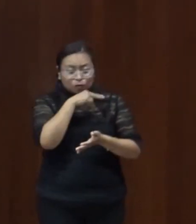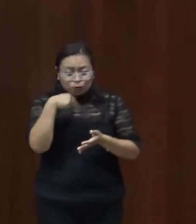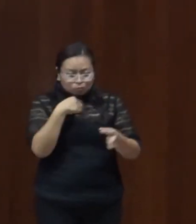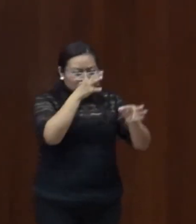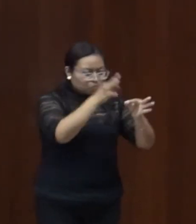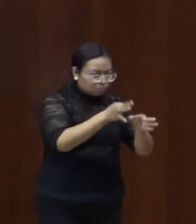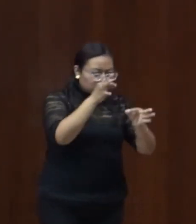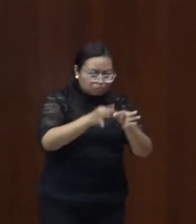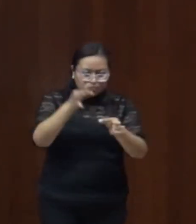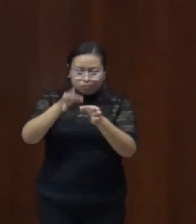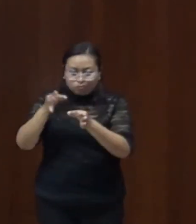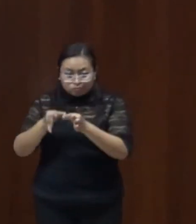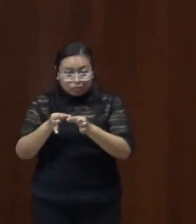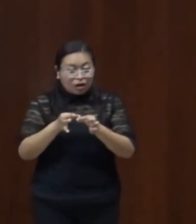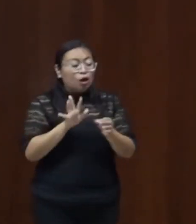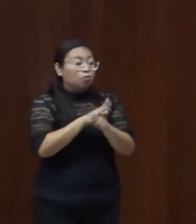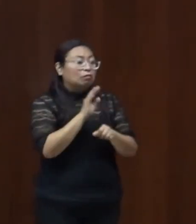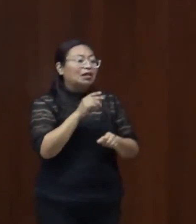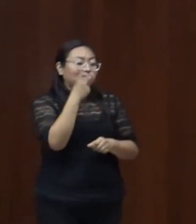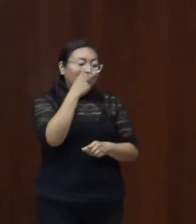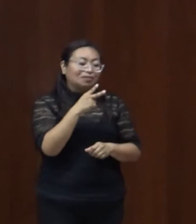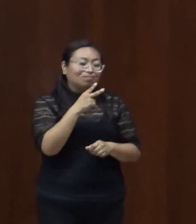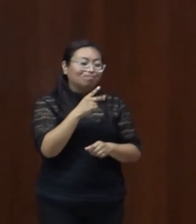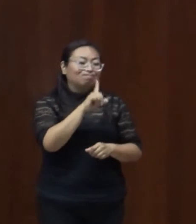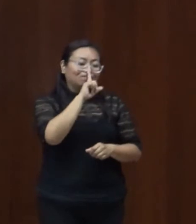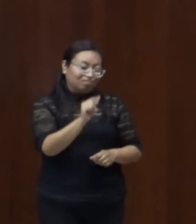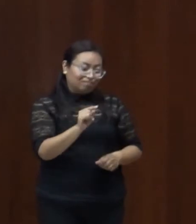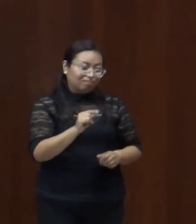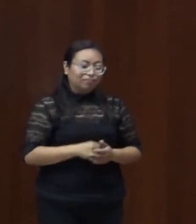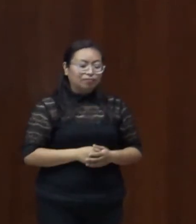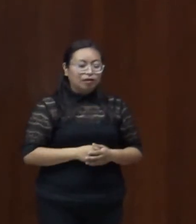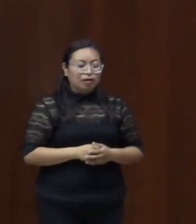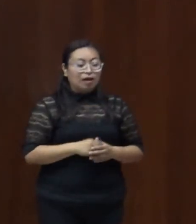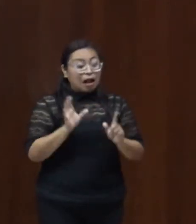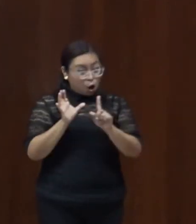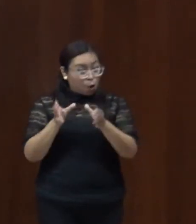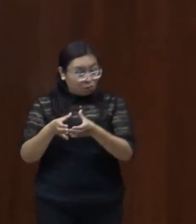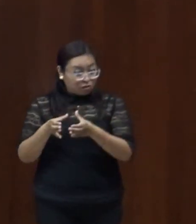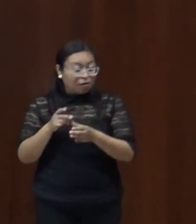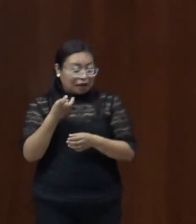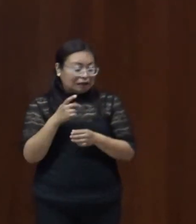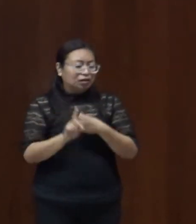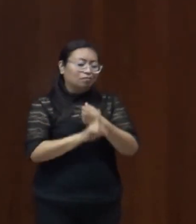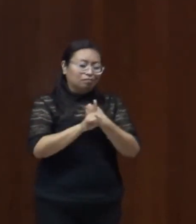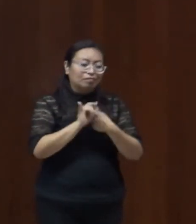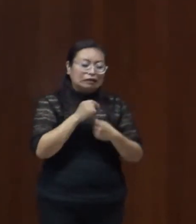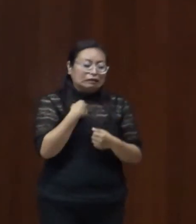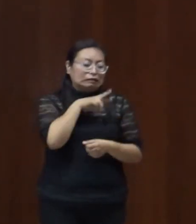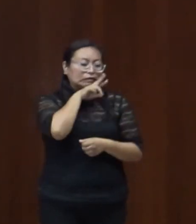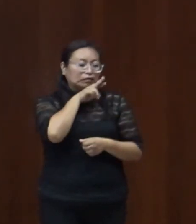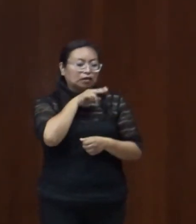estas medidas que tampoco ha cumplido México. El Comité está preocupado porque la legislación a nivel